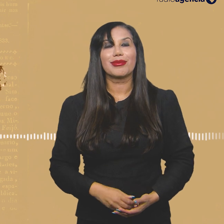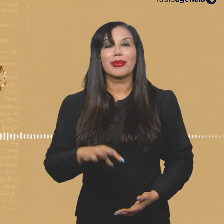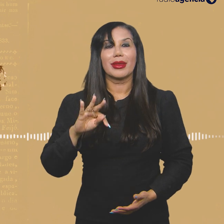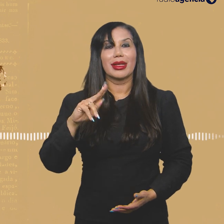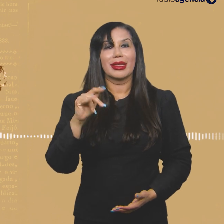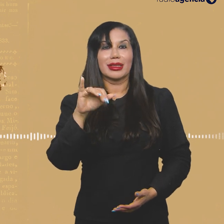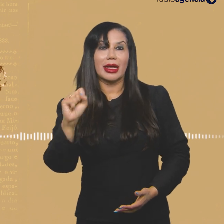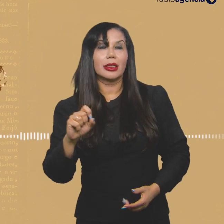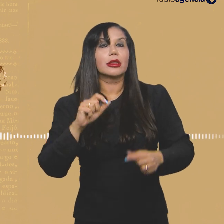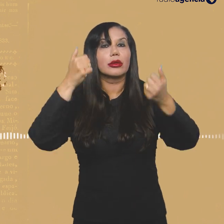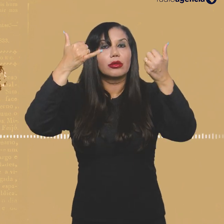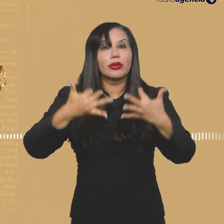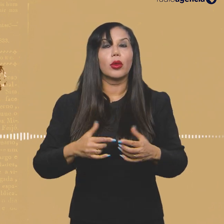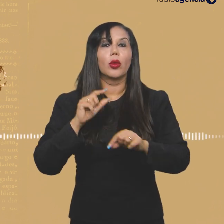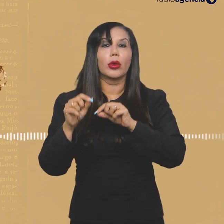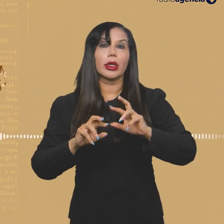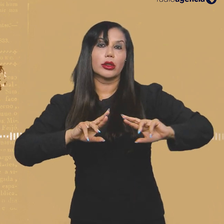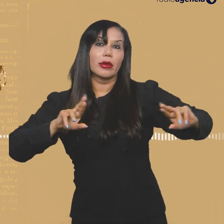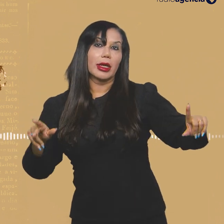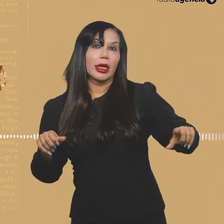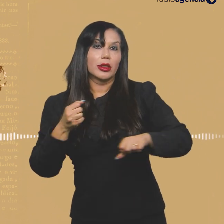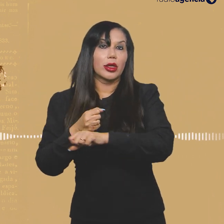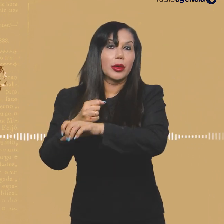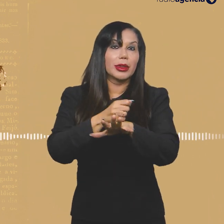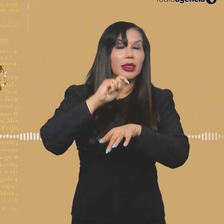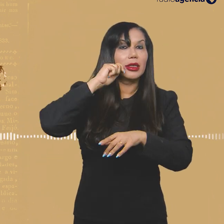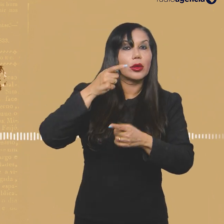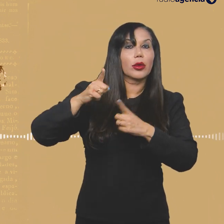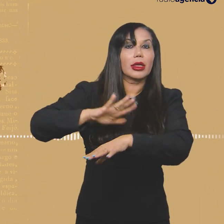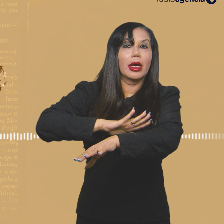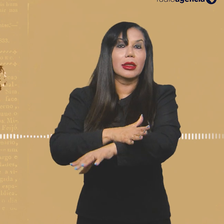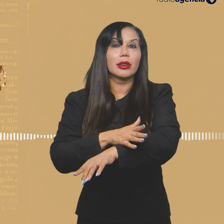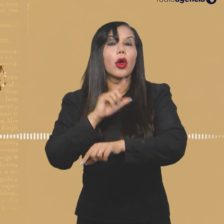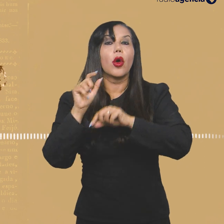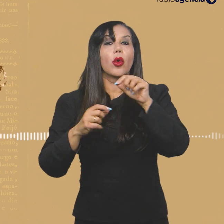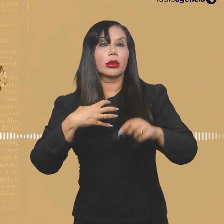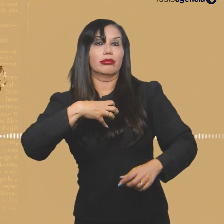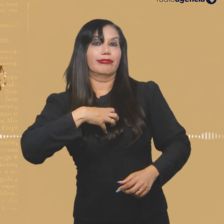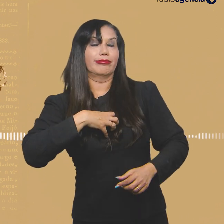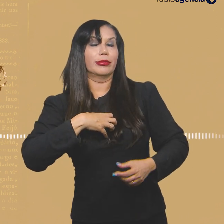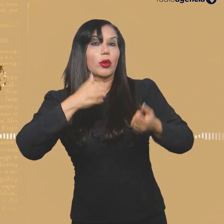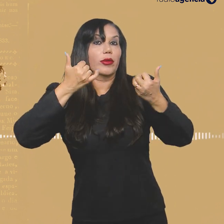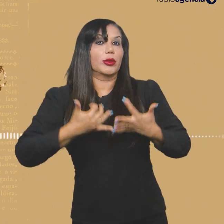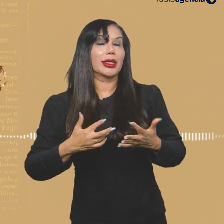Para Thaís, outra questão que diferencia a mídia negra e antirracista é o ponto de vista da notícia.